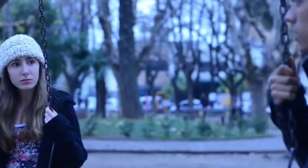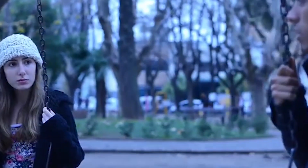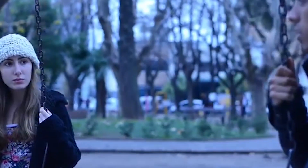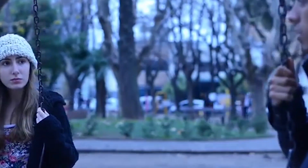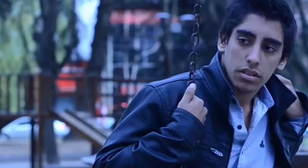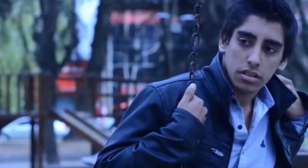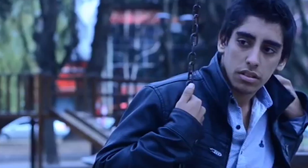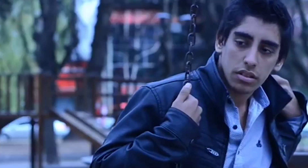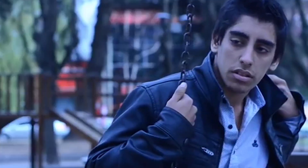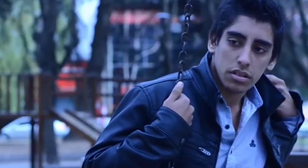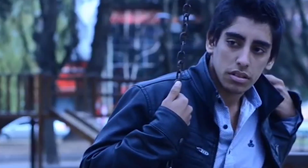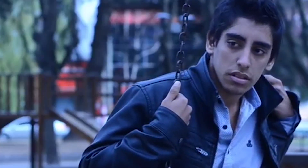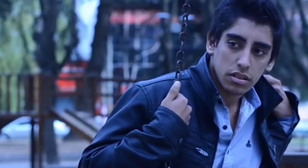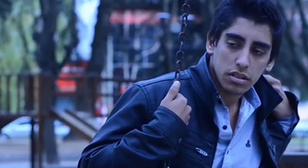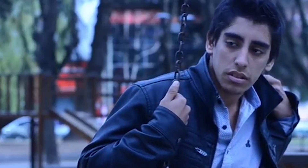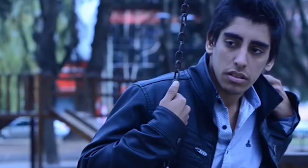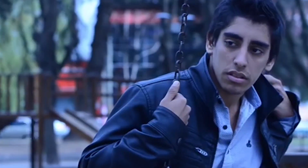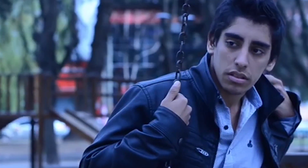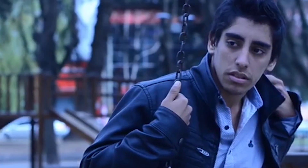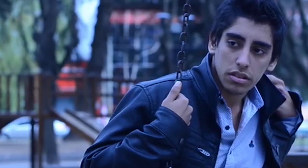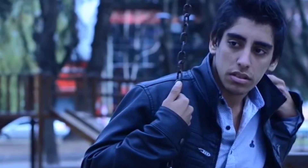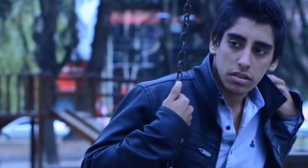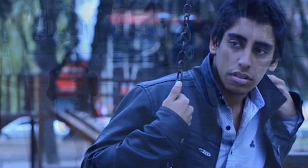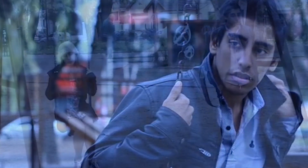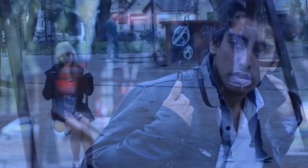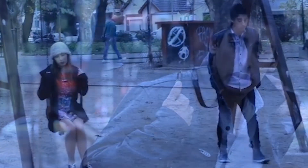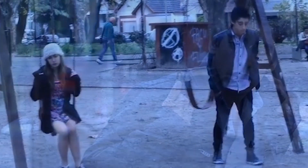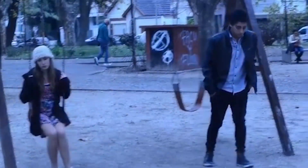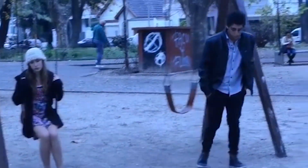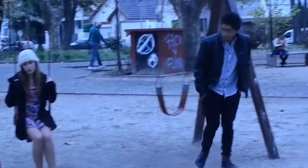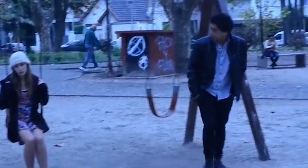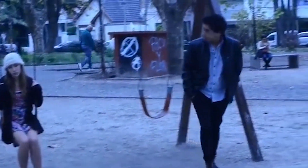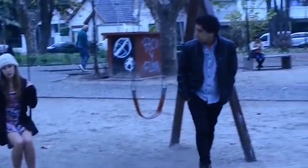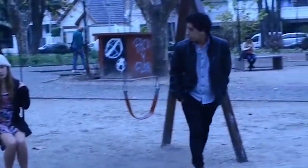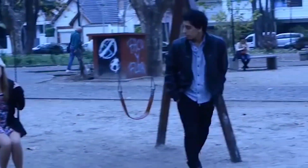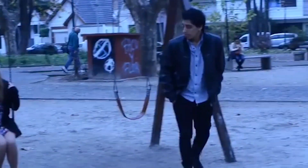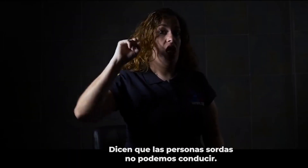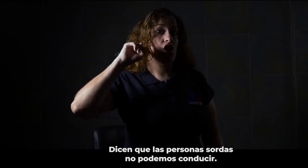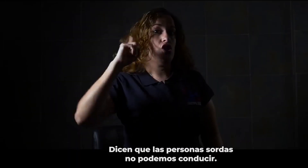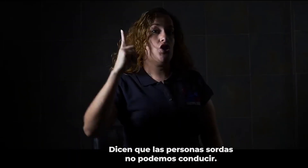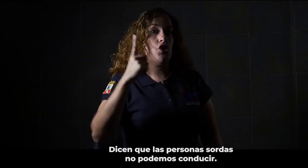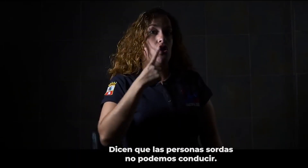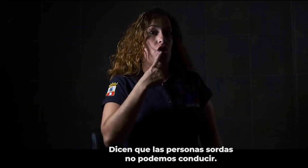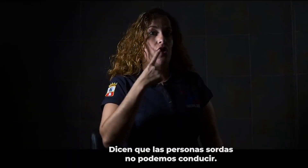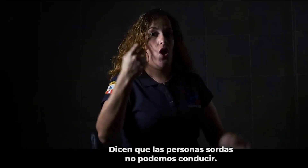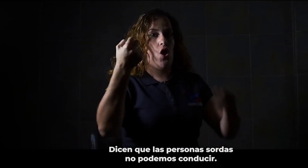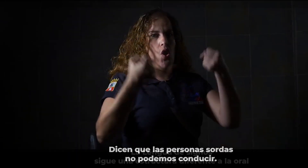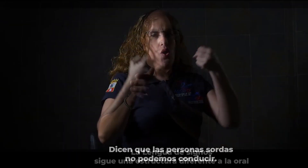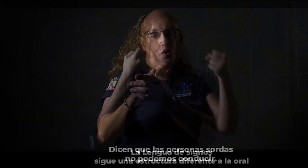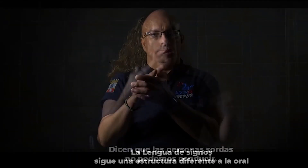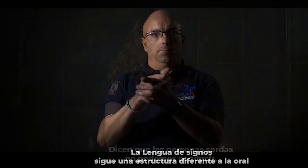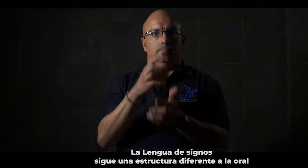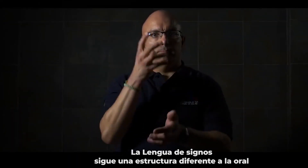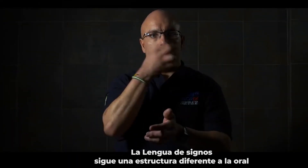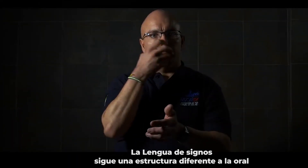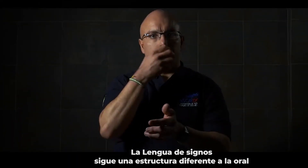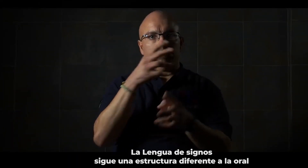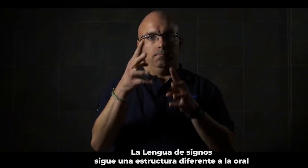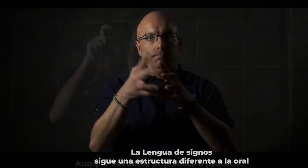y ejercer sus derechos y libertades plenamente, sin discriminación. México sigue los instrumentos jurídicos nacionales e